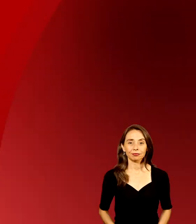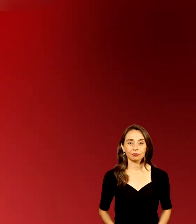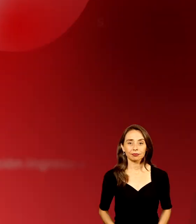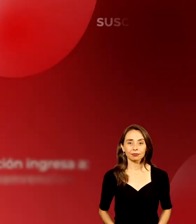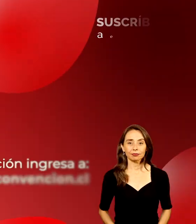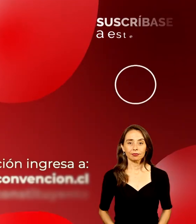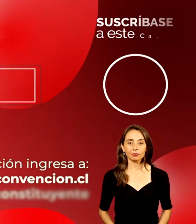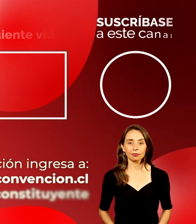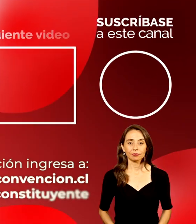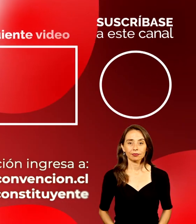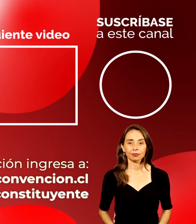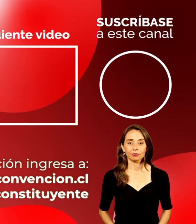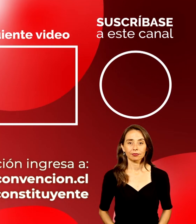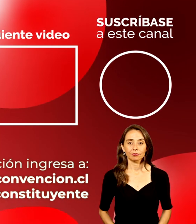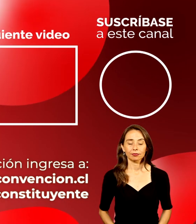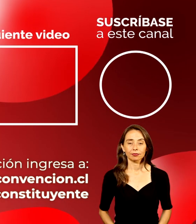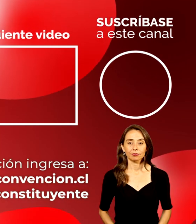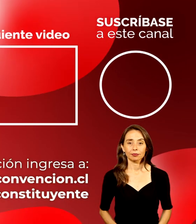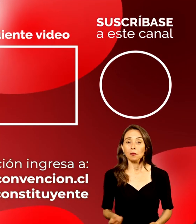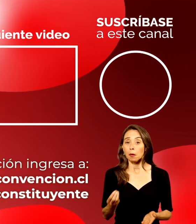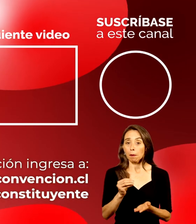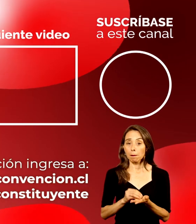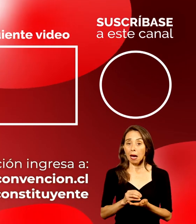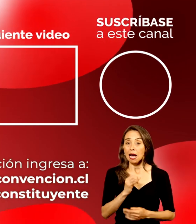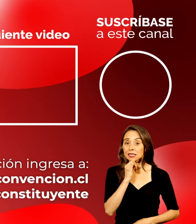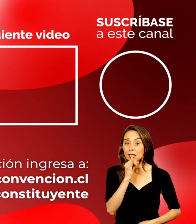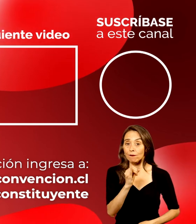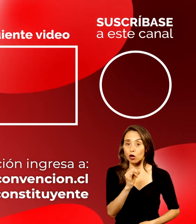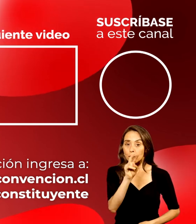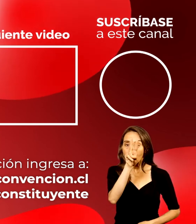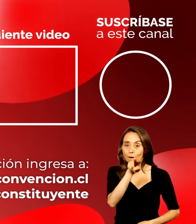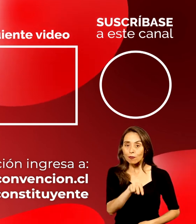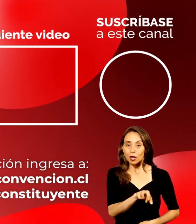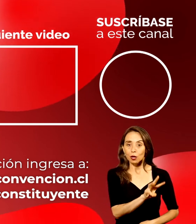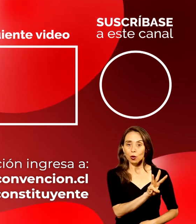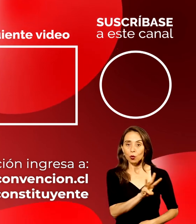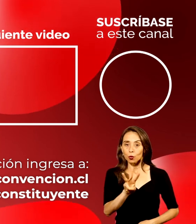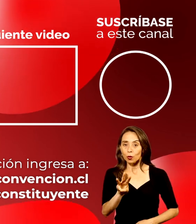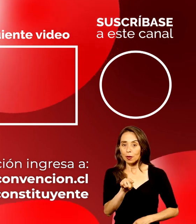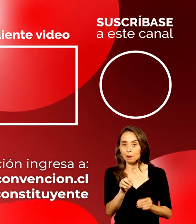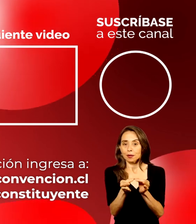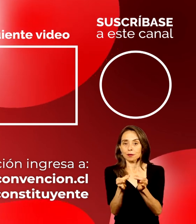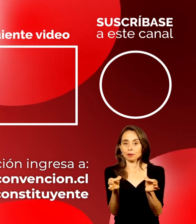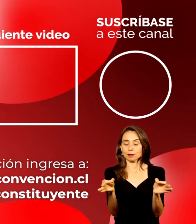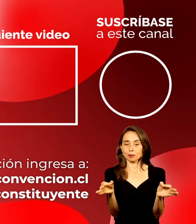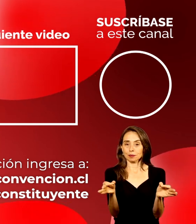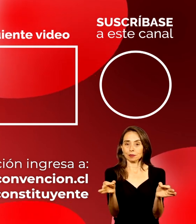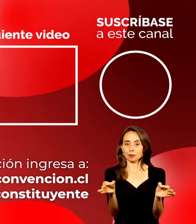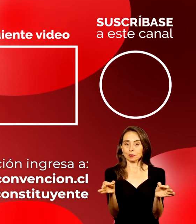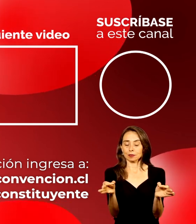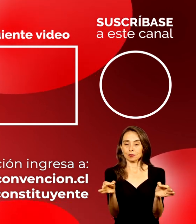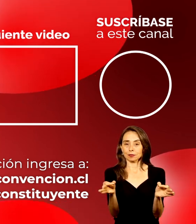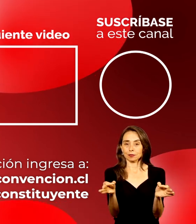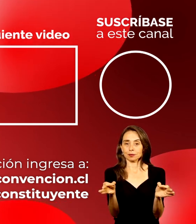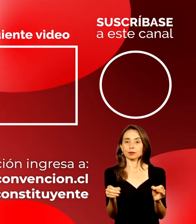¿Dónde puedes encontrar más información? En el sitio oficial de la Convención y en www.bcn.cl